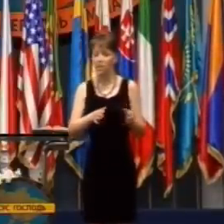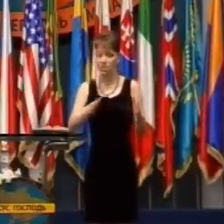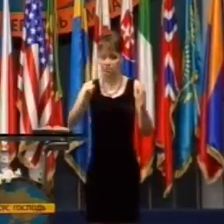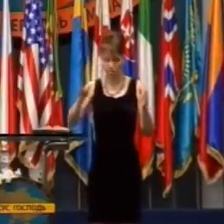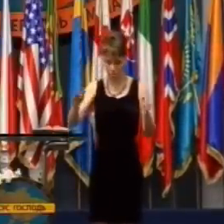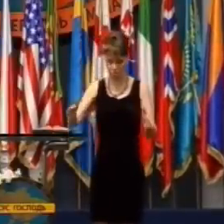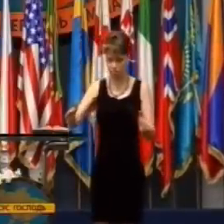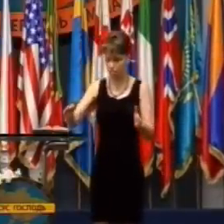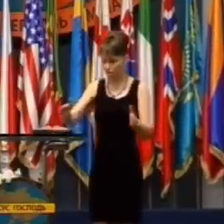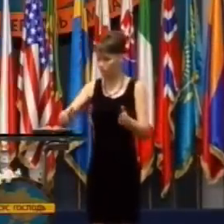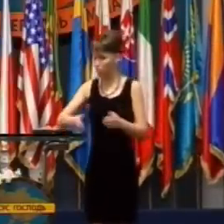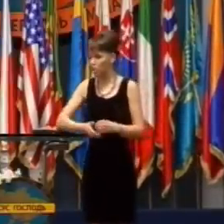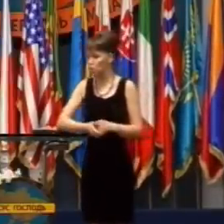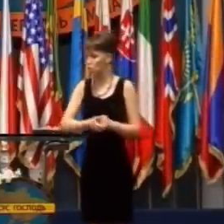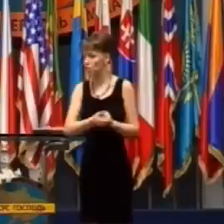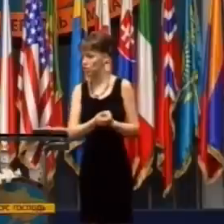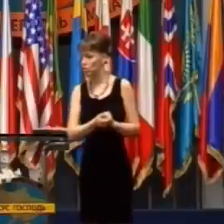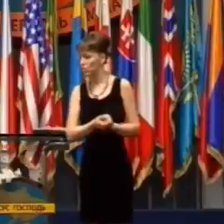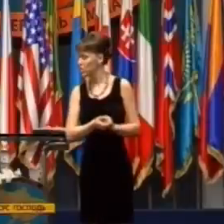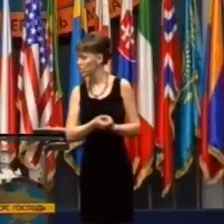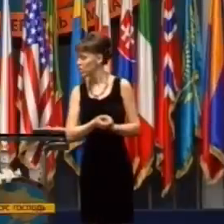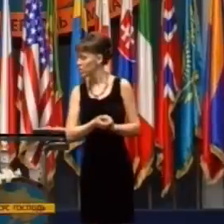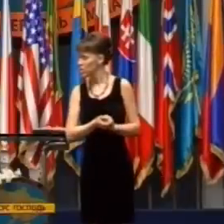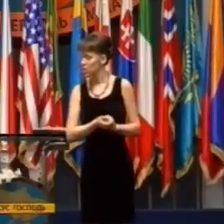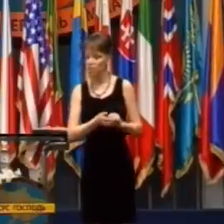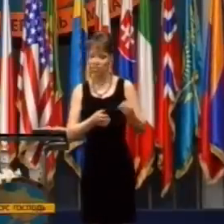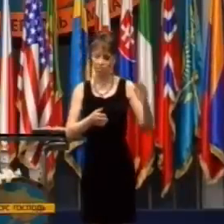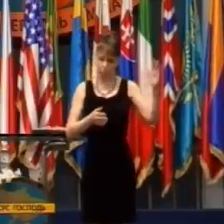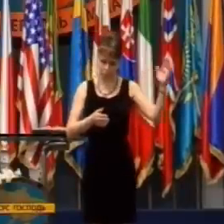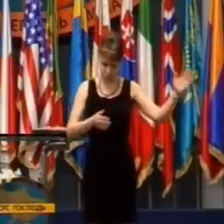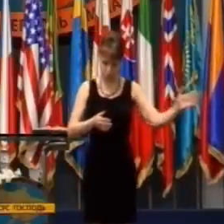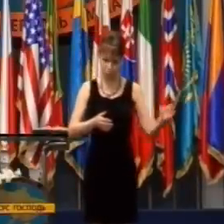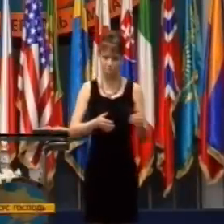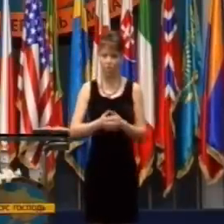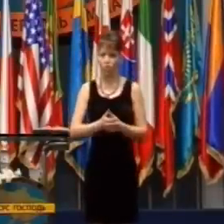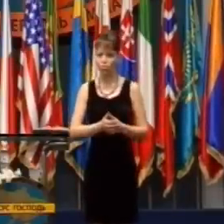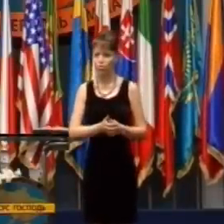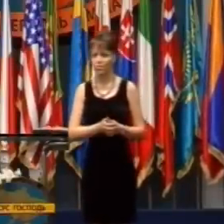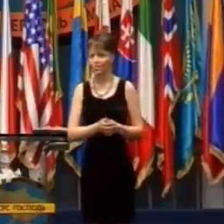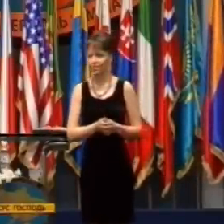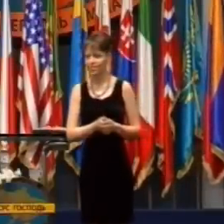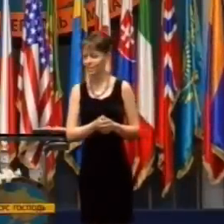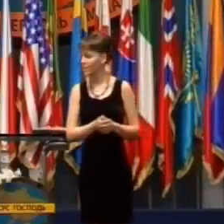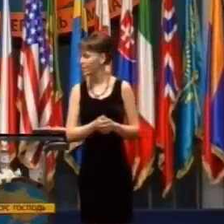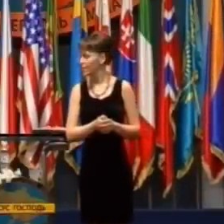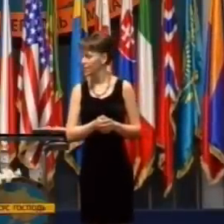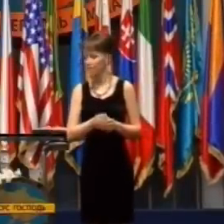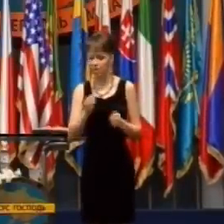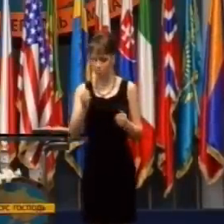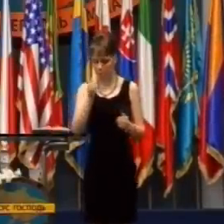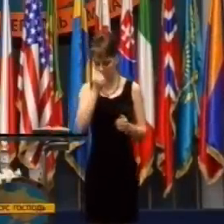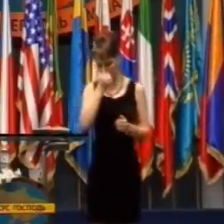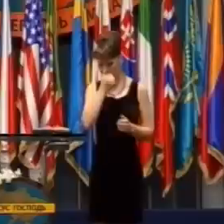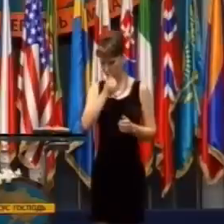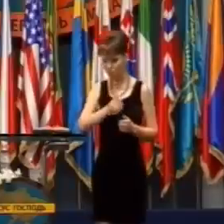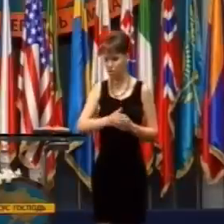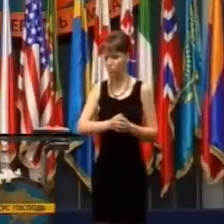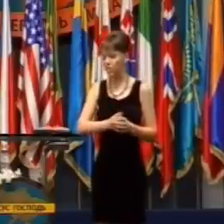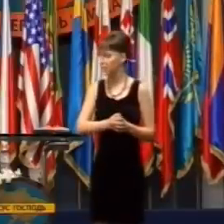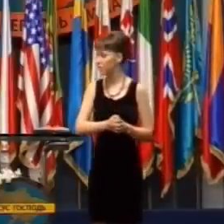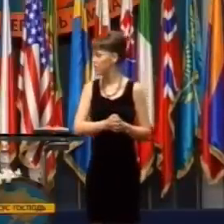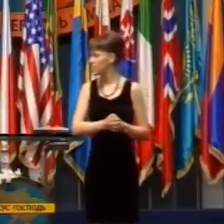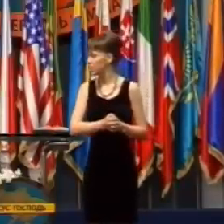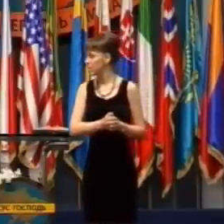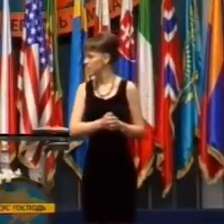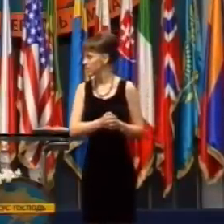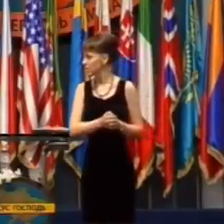Ale na miesto mňa ju objavil niekto iný, vzal ju do nemocnice a policajti mi